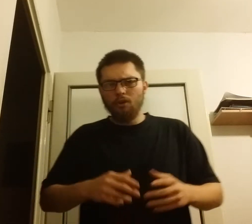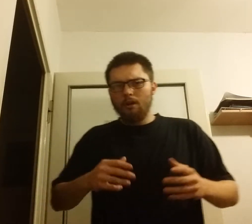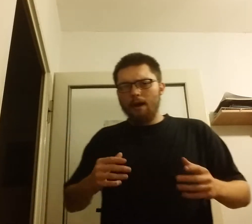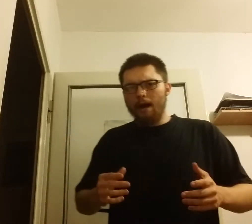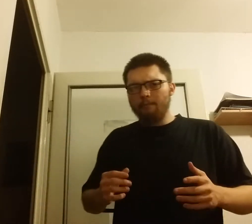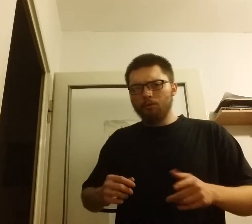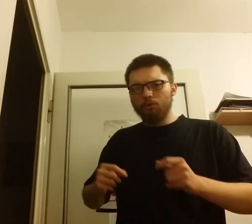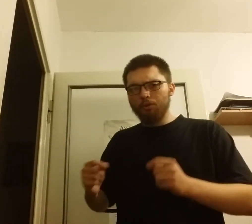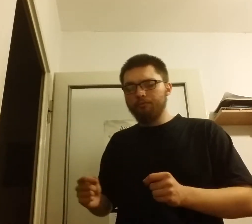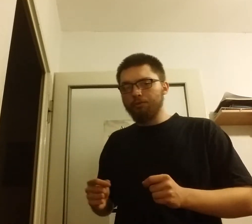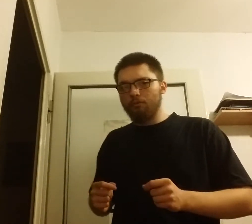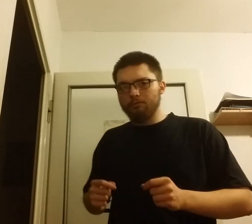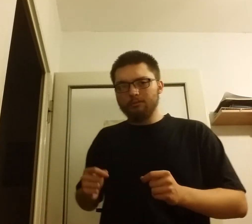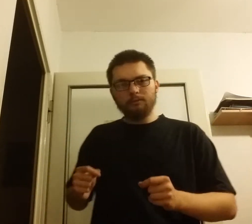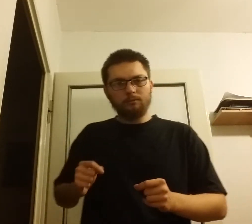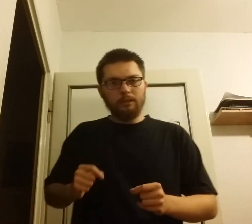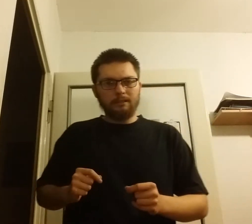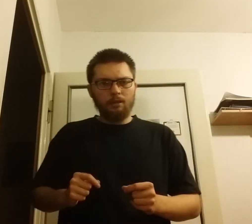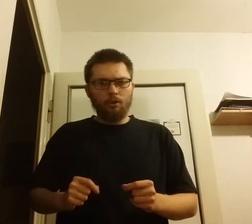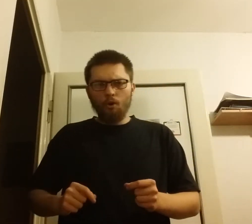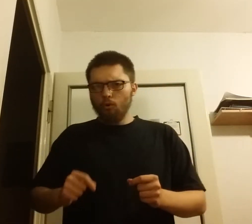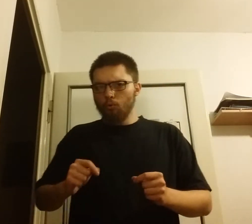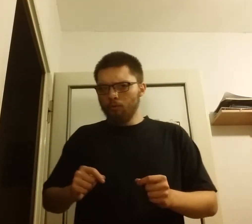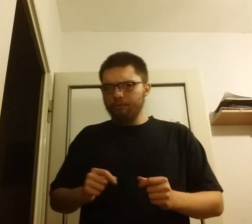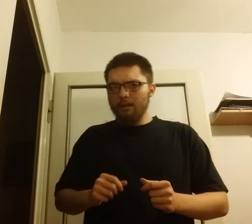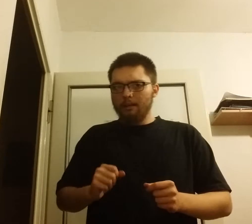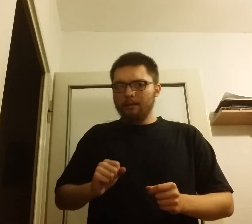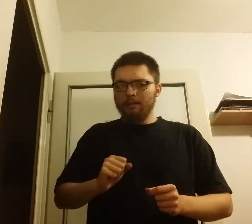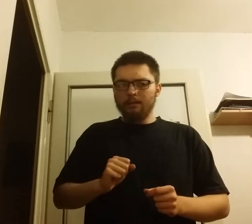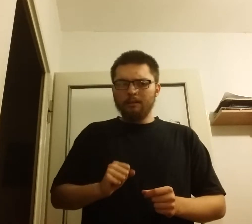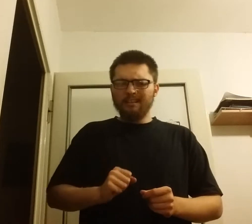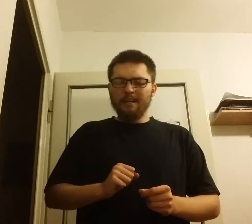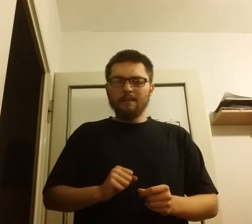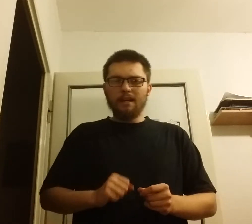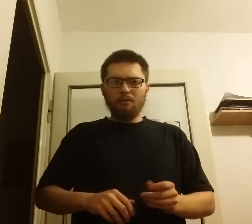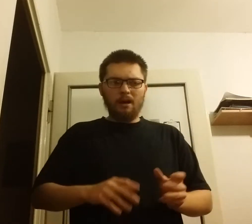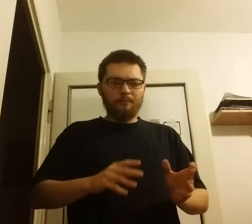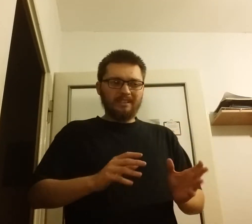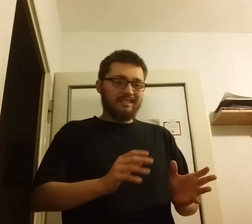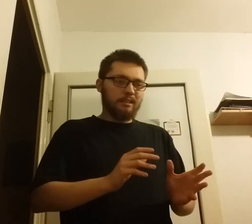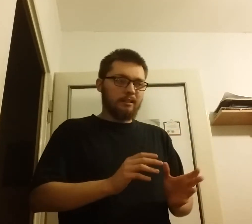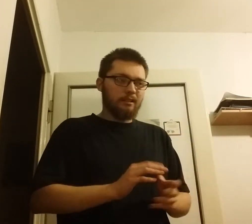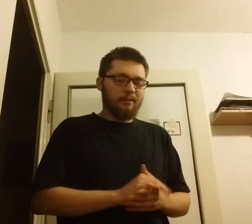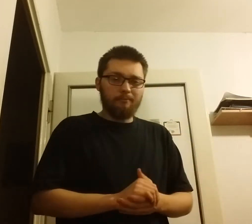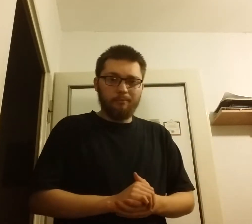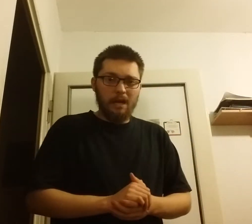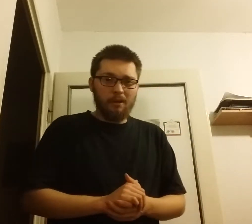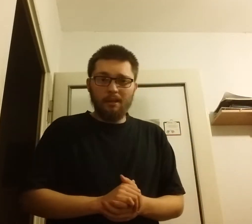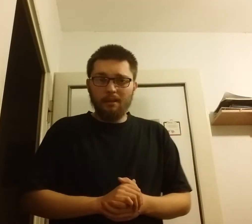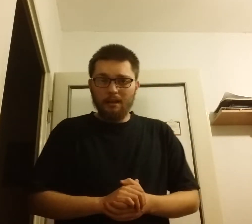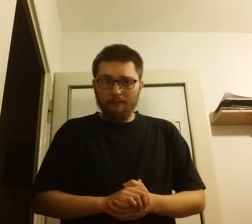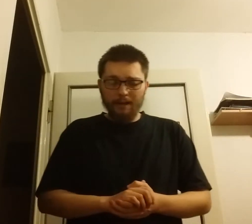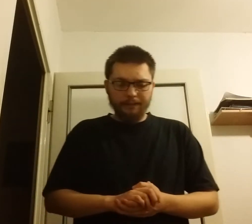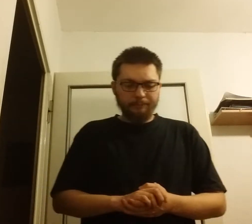armią odwodową. Dlatego ów generała z Białej Gwardii.